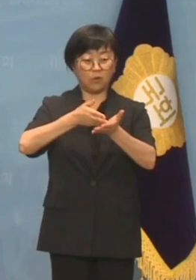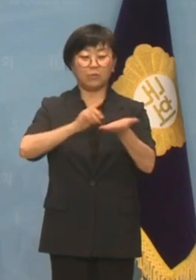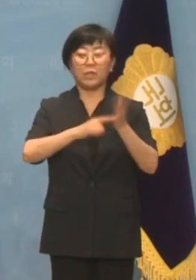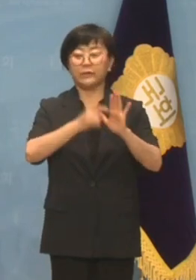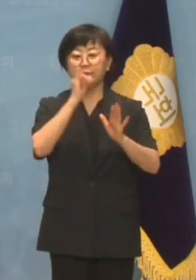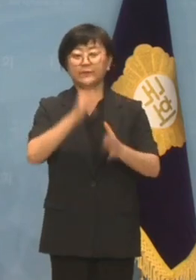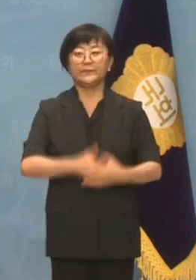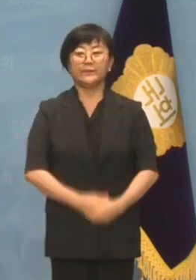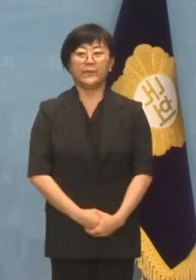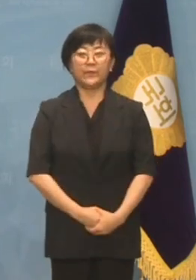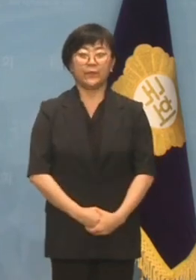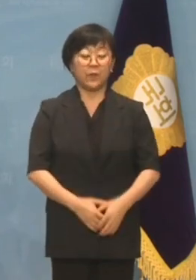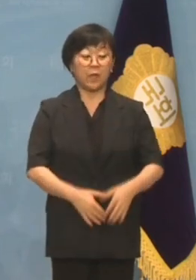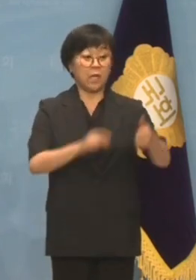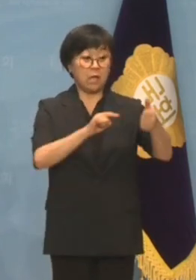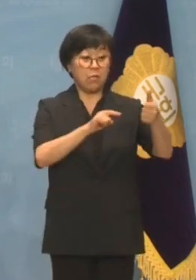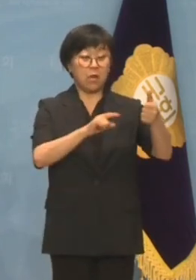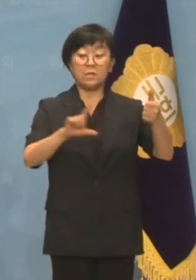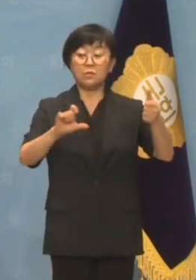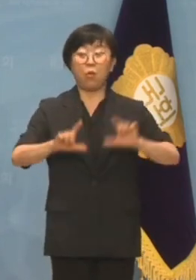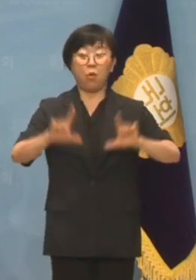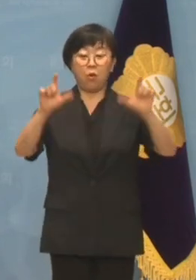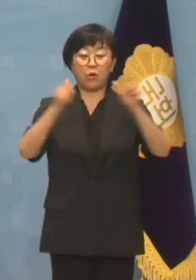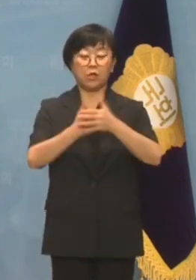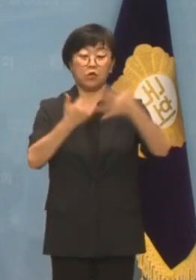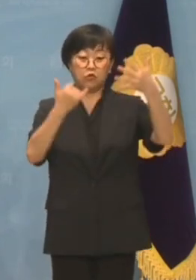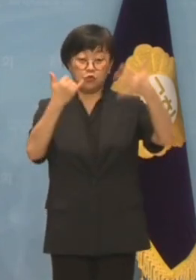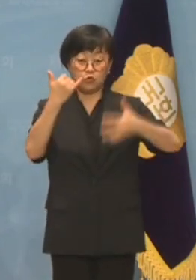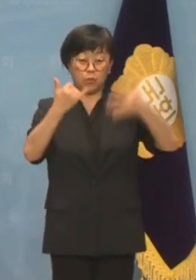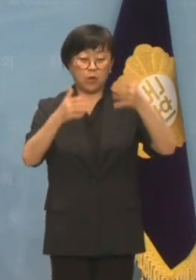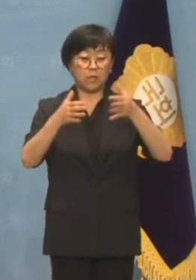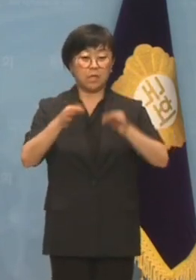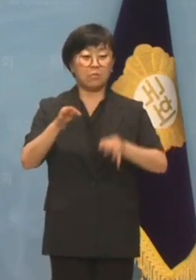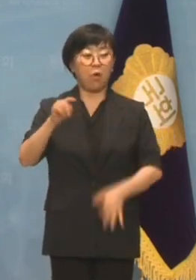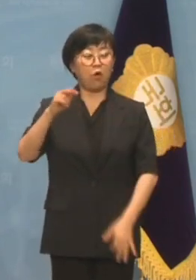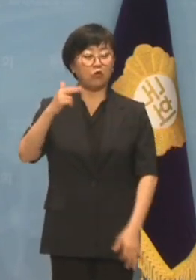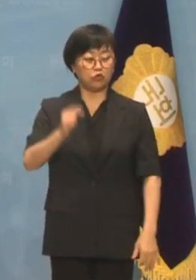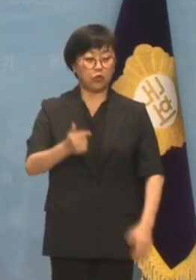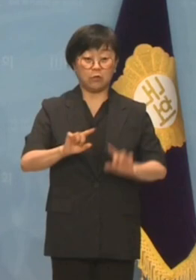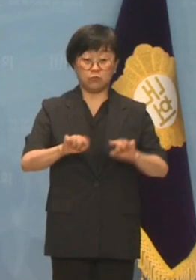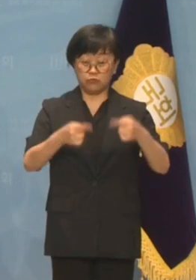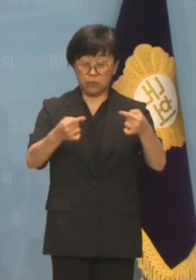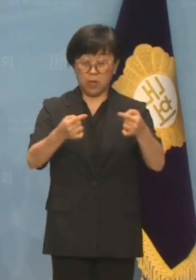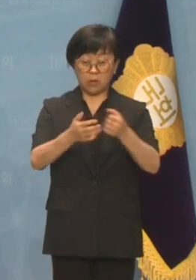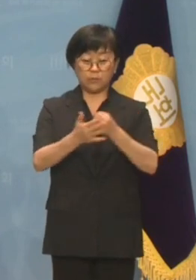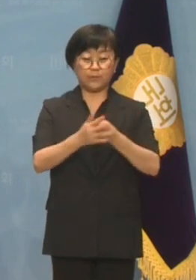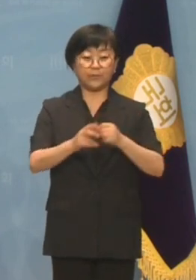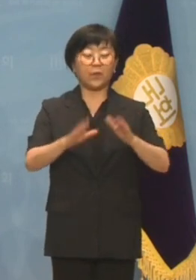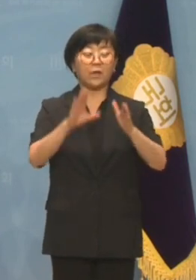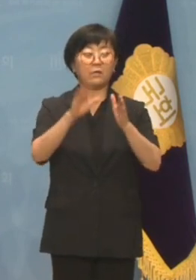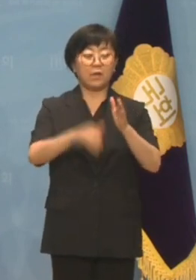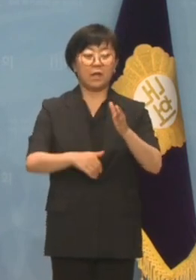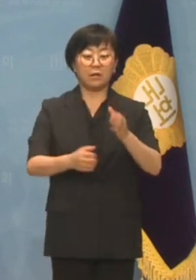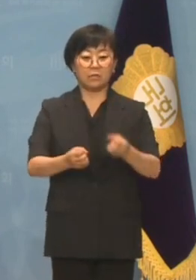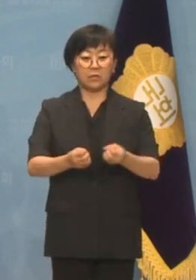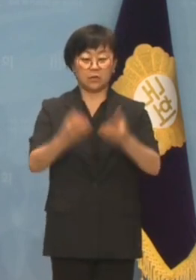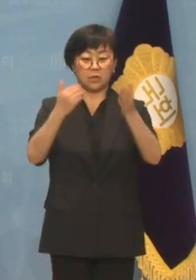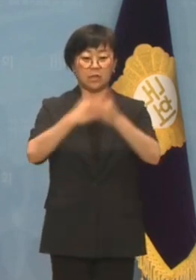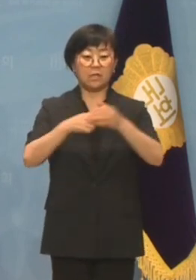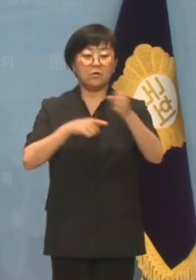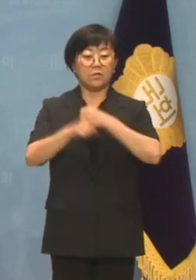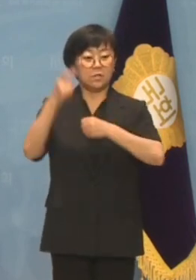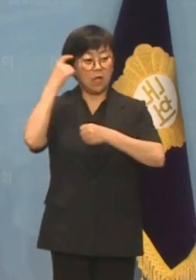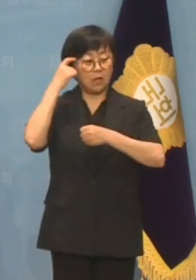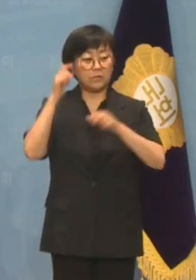나섰습니다. 김 의원은 15일 유튜브 김어준의 뉴스공장에 출연해 이 시기에 터뜨린 이유를